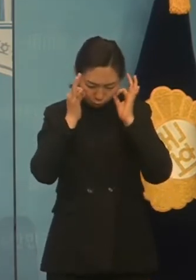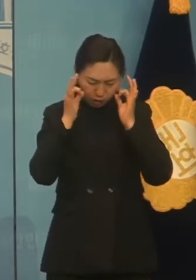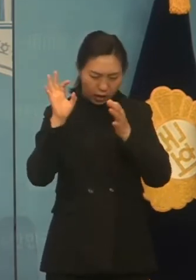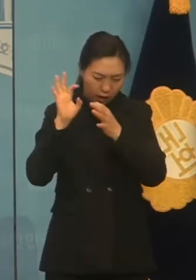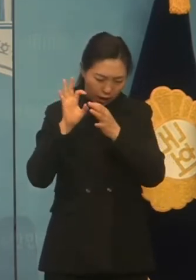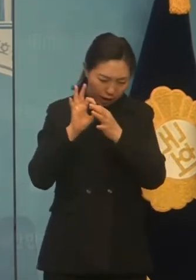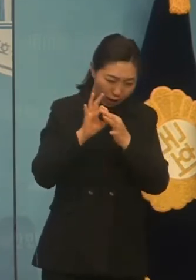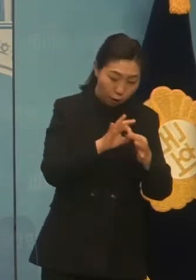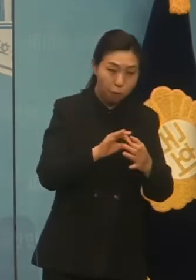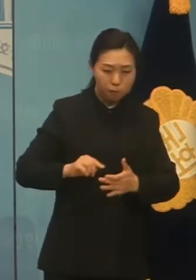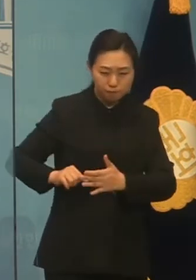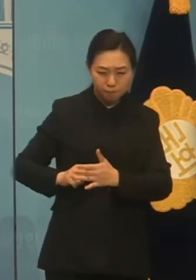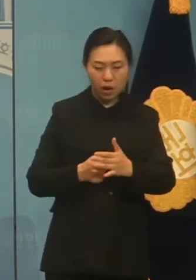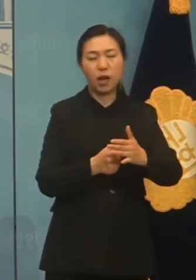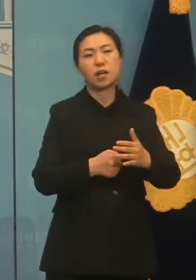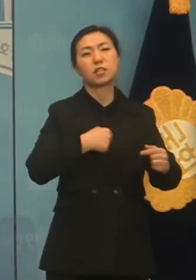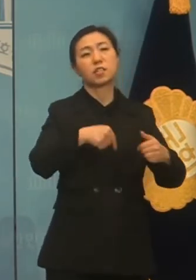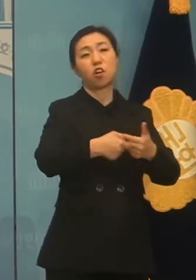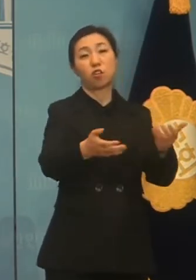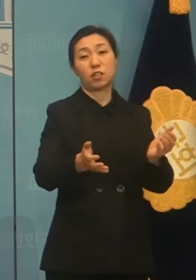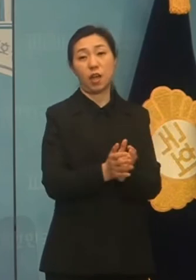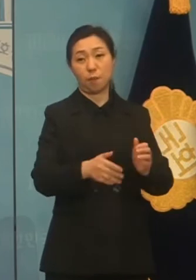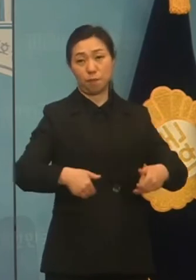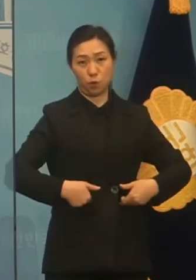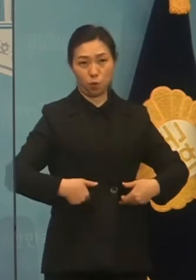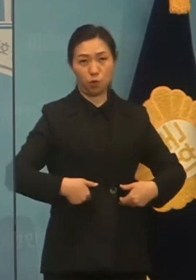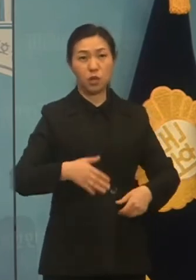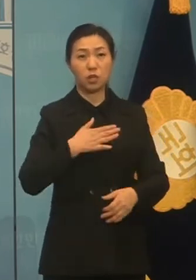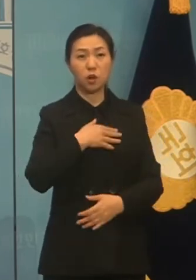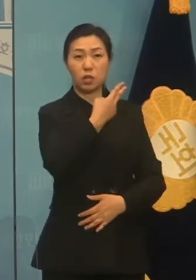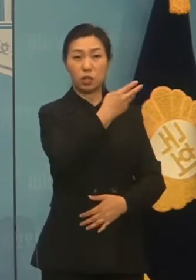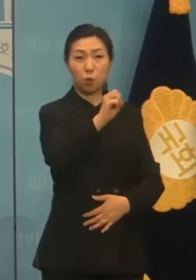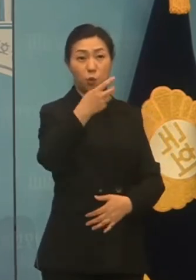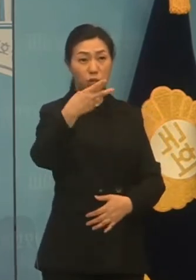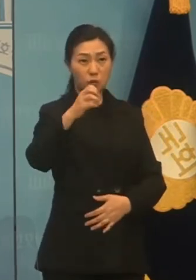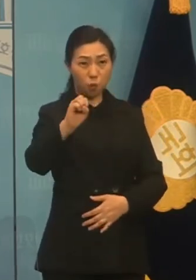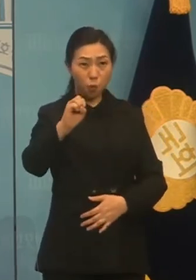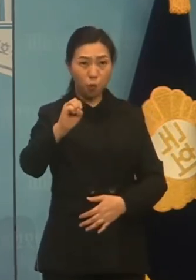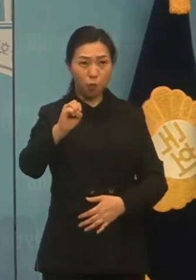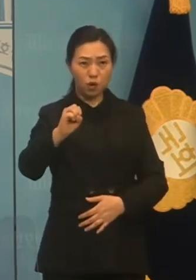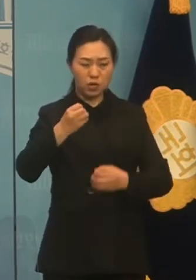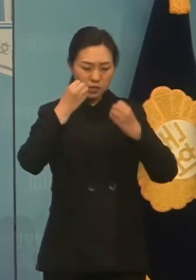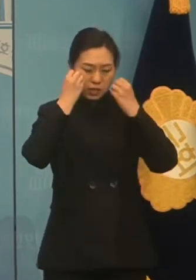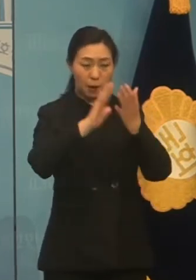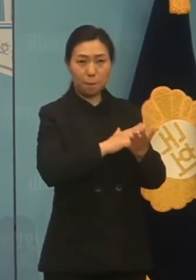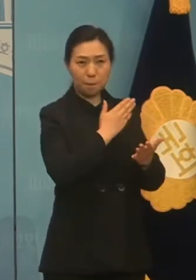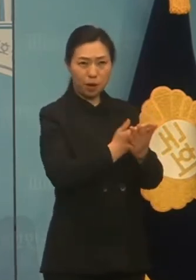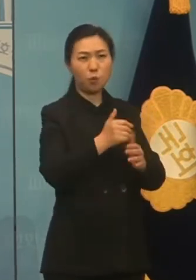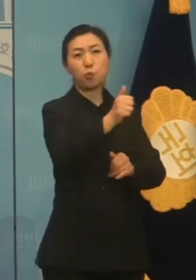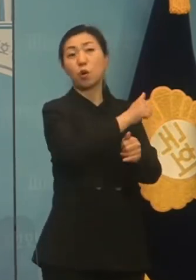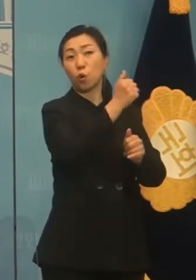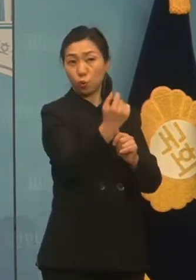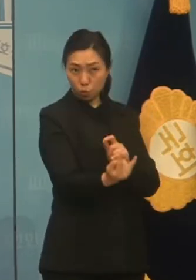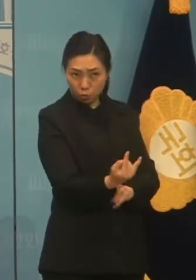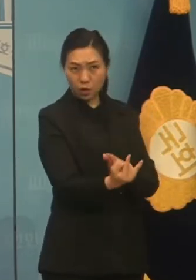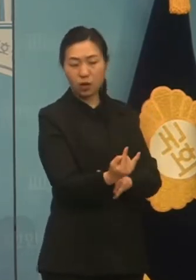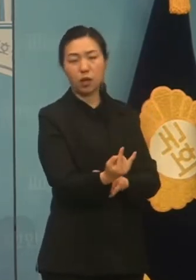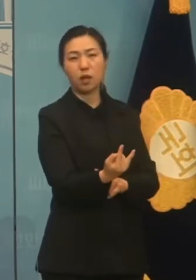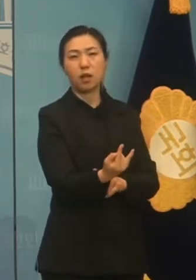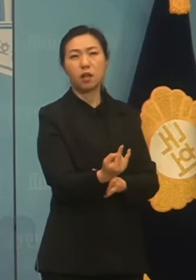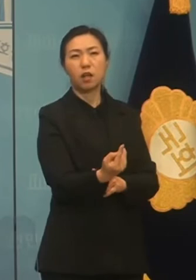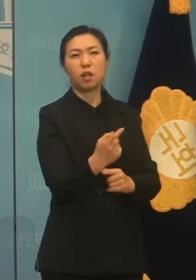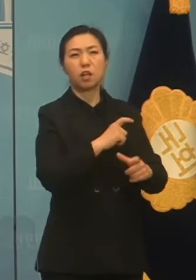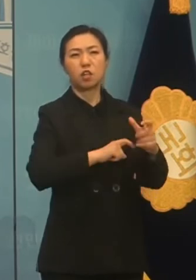정당이어야 합니다. 저를 포함한 2020 더협심리에서 성한한 국가비전위원회가 유능한 정책정당,